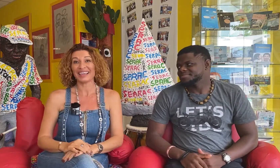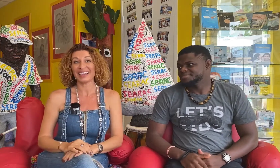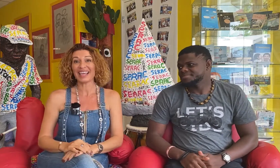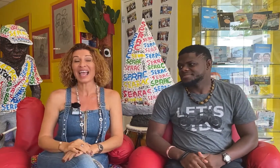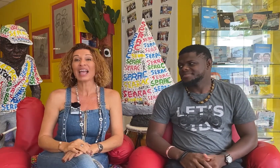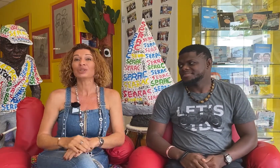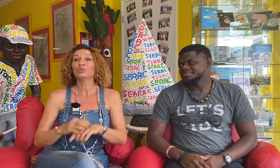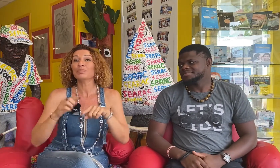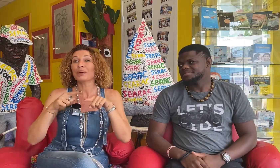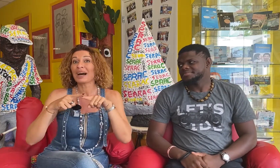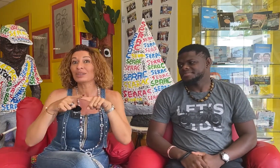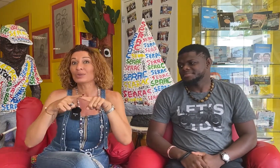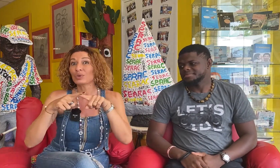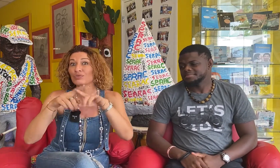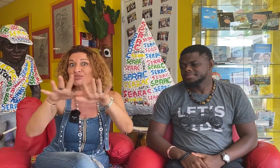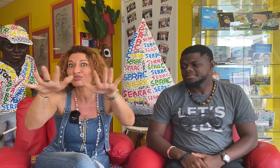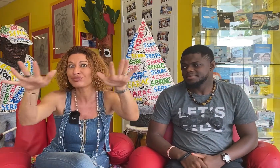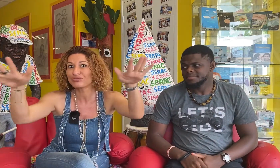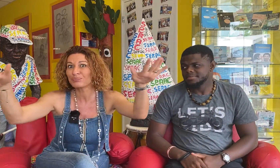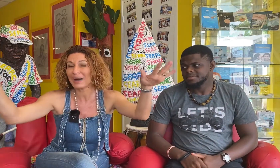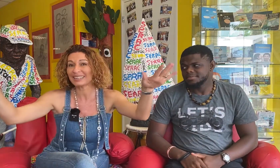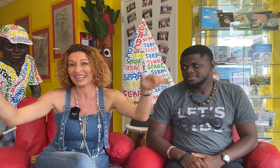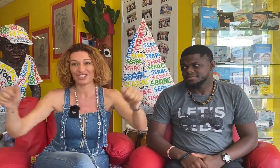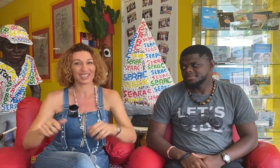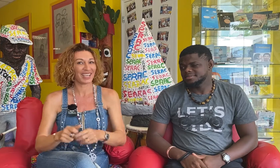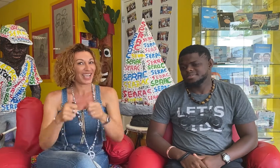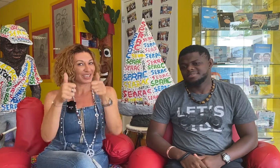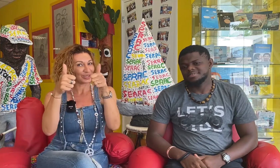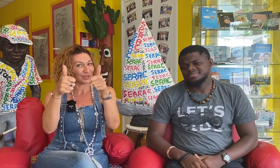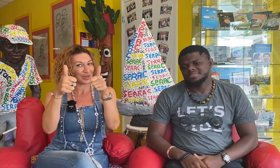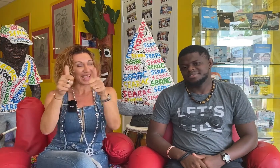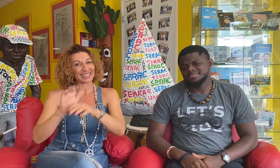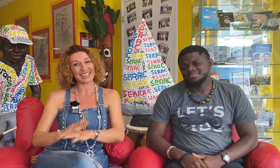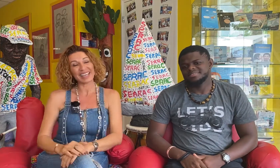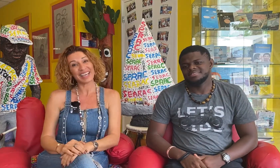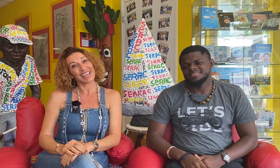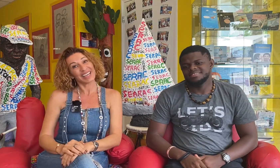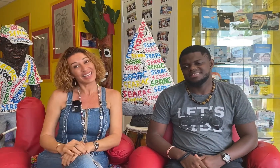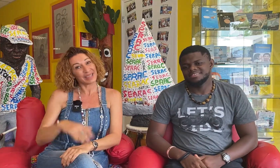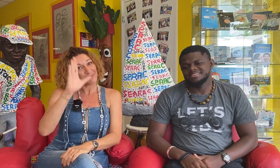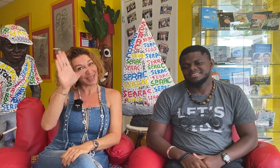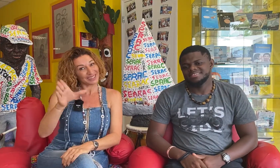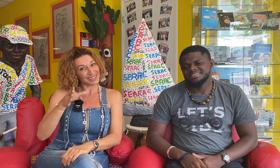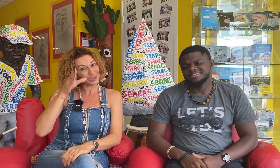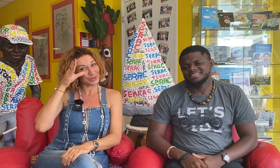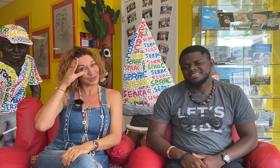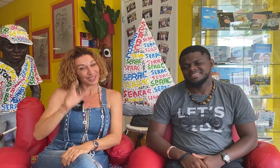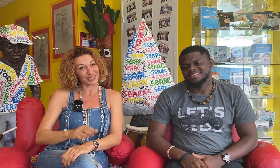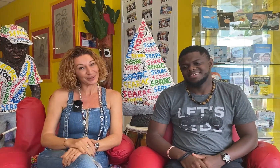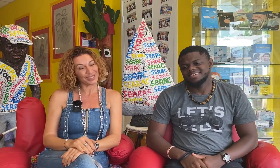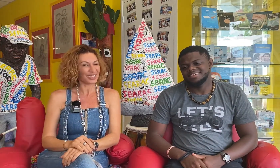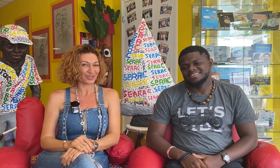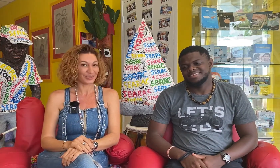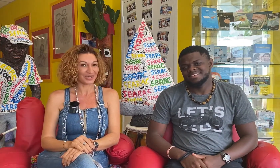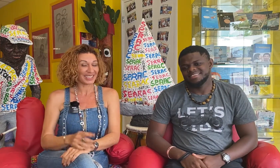Et n'oublie pas de partager, de liker. Et merci de votre écoute. Et je vous dis,